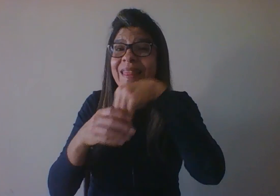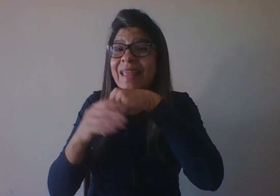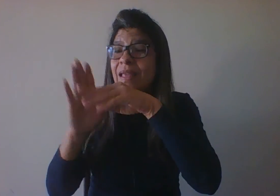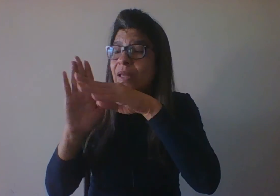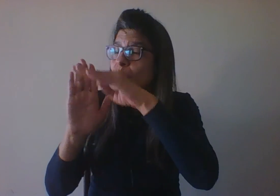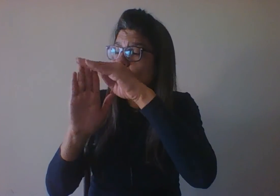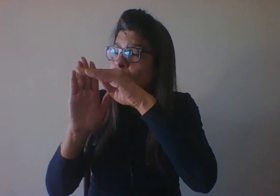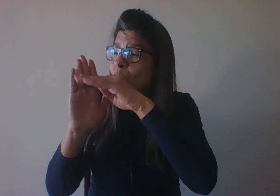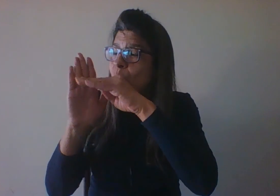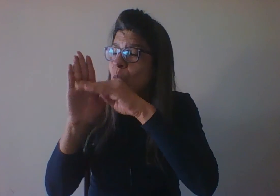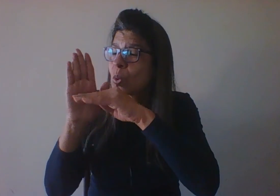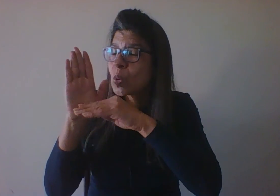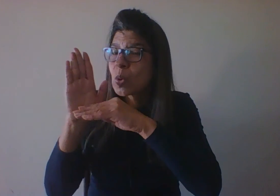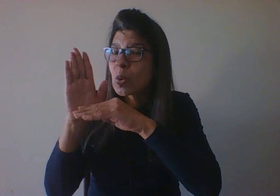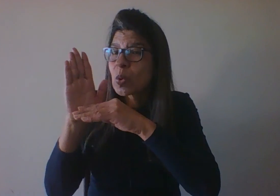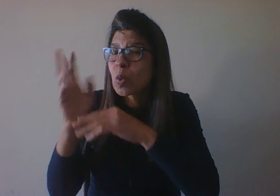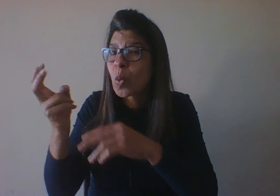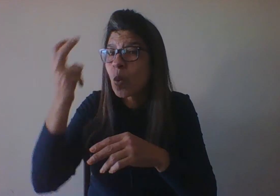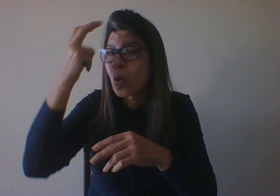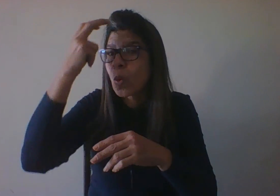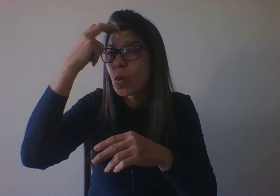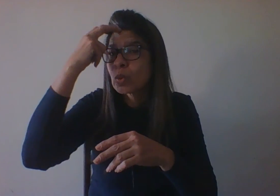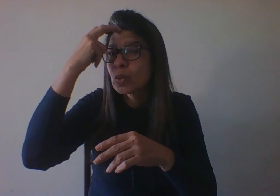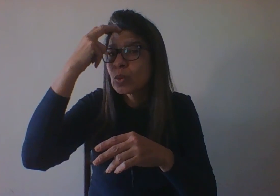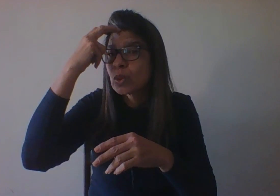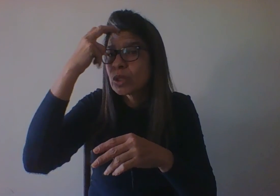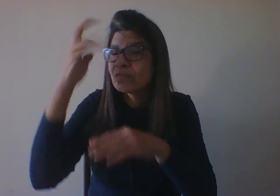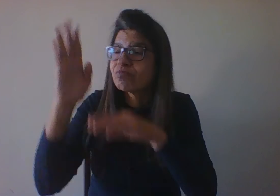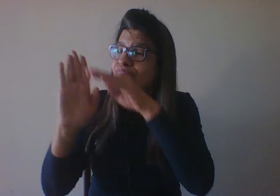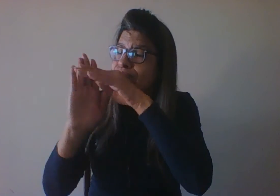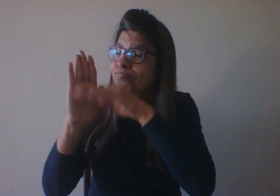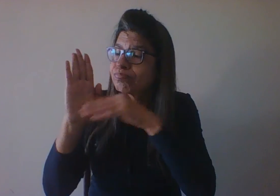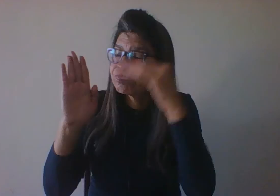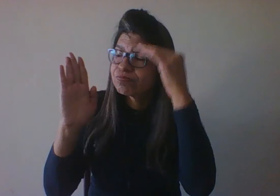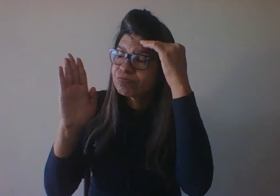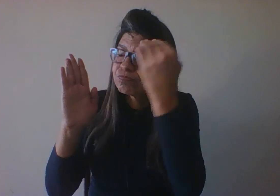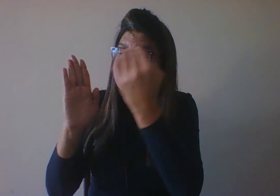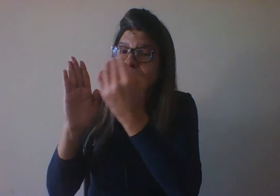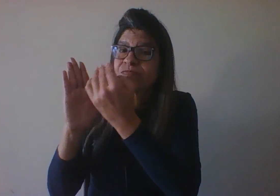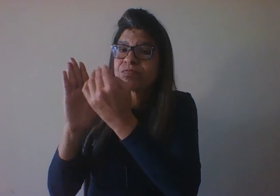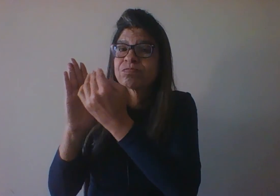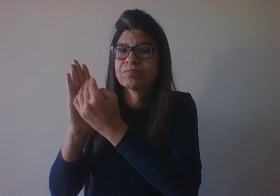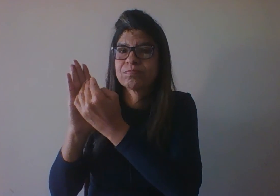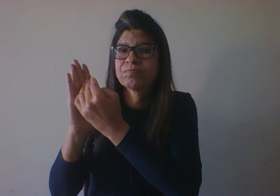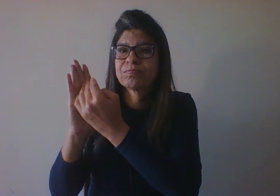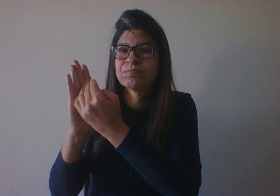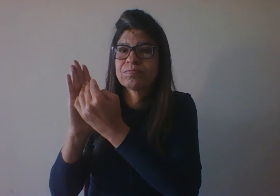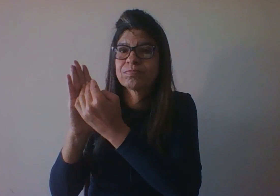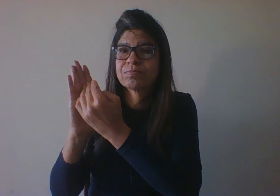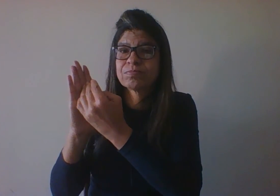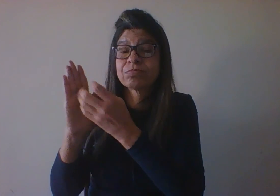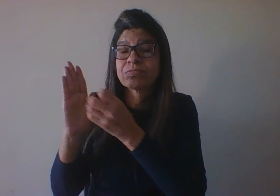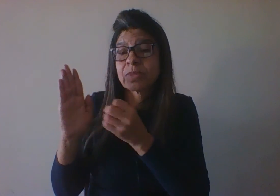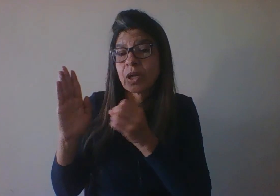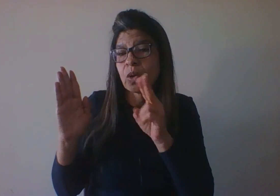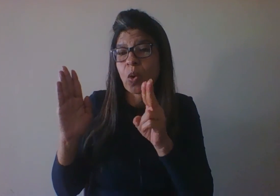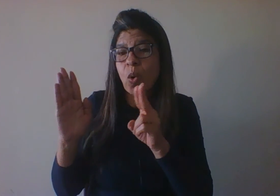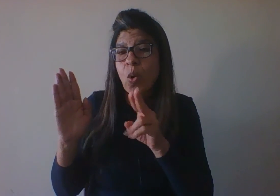considera como adequado. ou, para pior, também dentro dessa lógica do que um grupo considera como adequado.